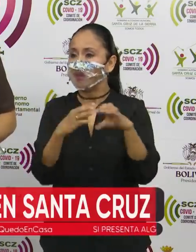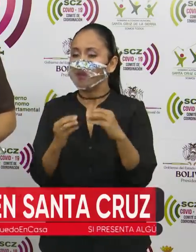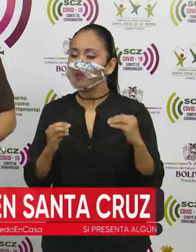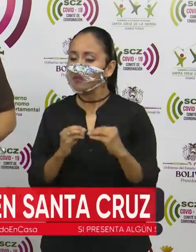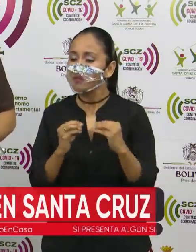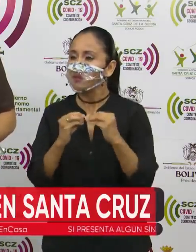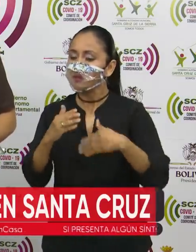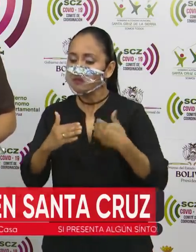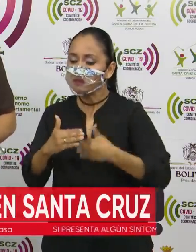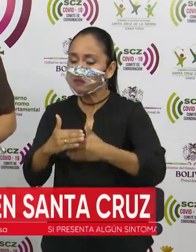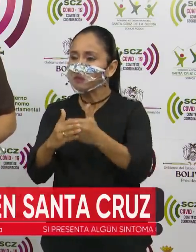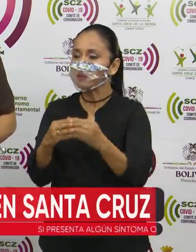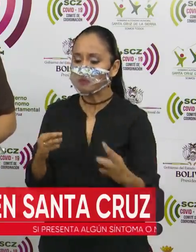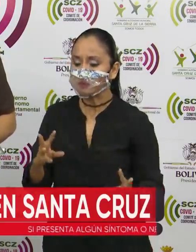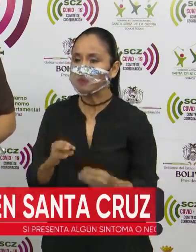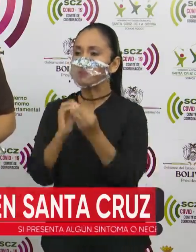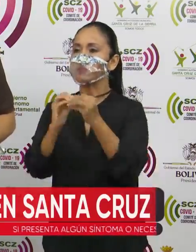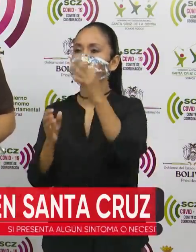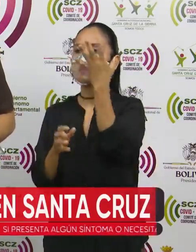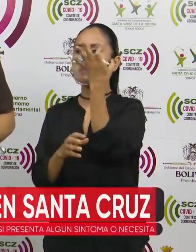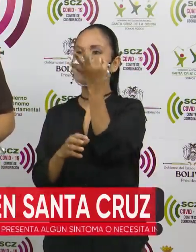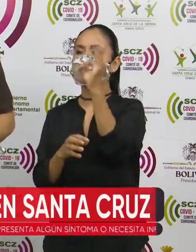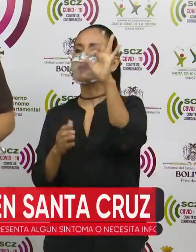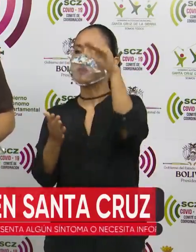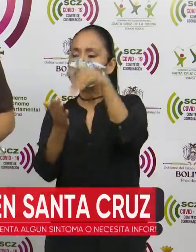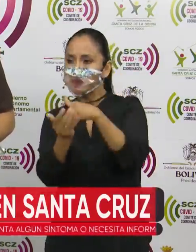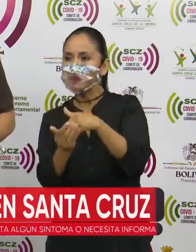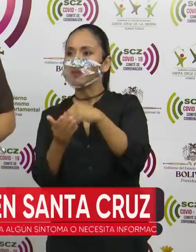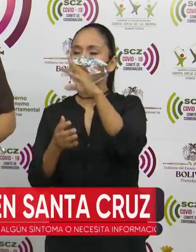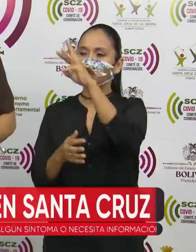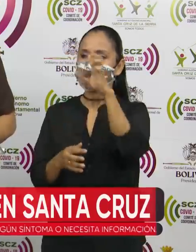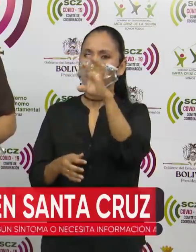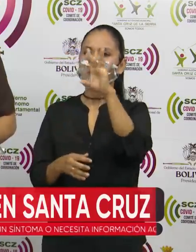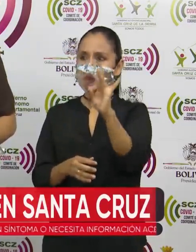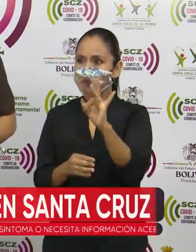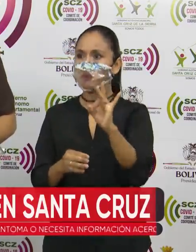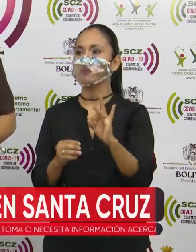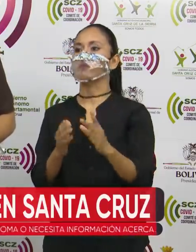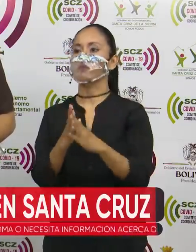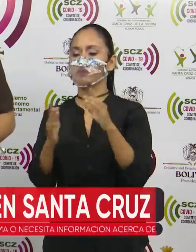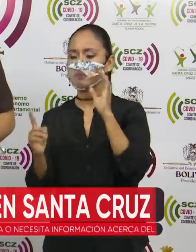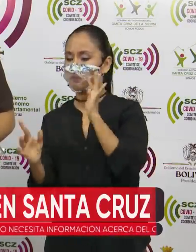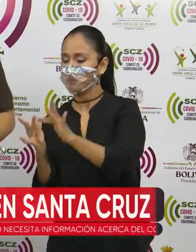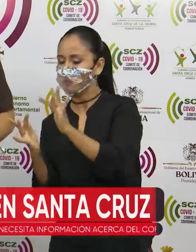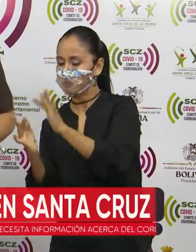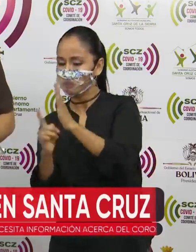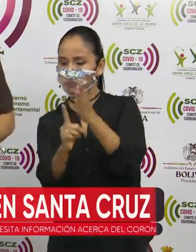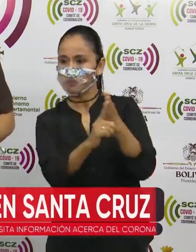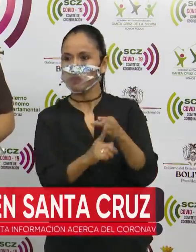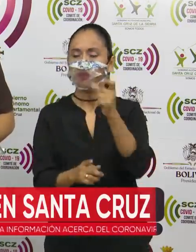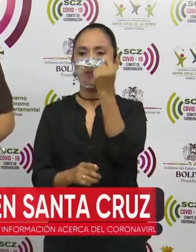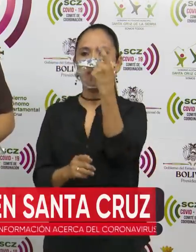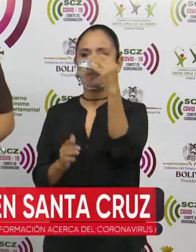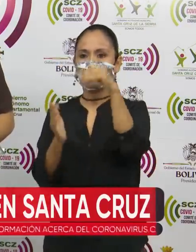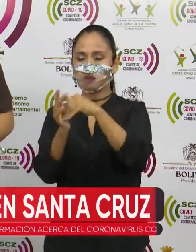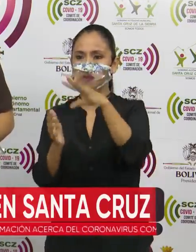acumulado de 19.608 contactos directos. Vamos descartando 11